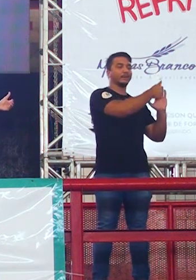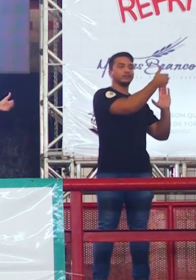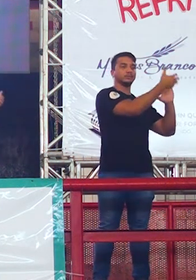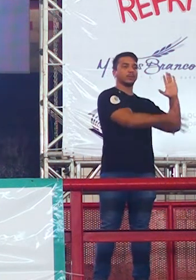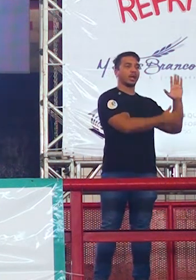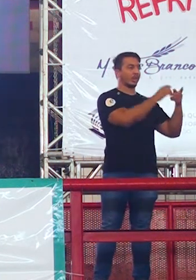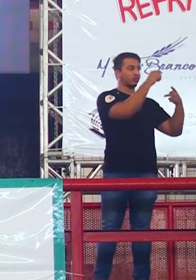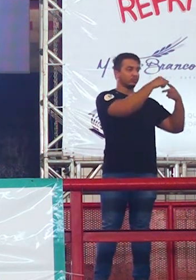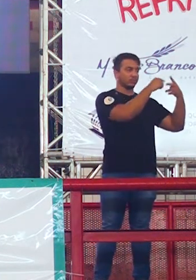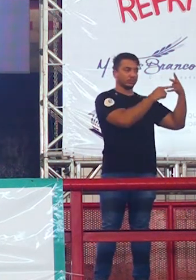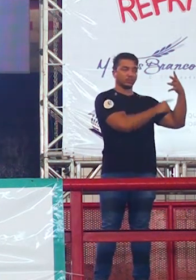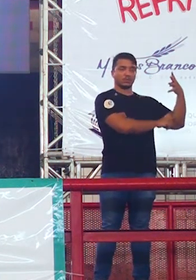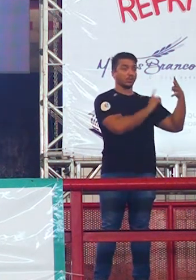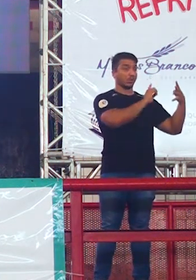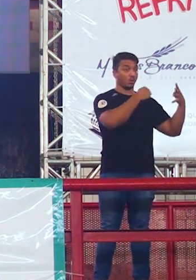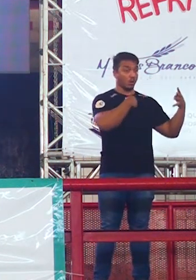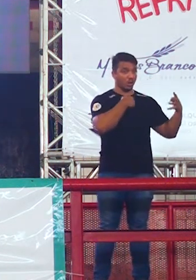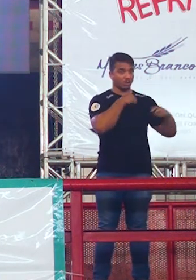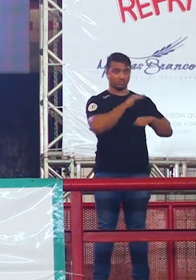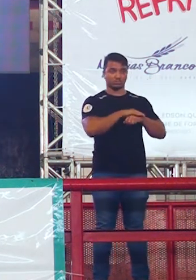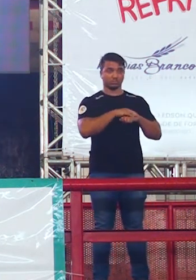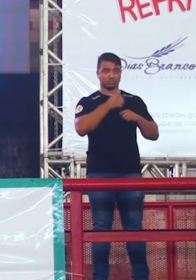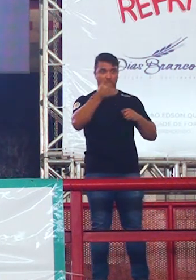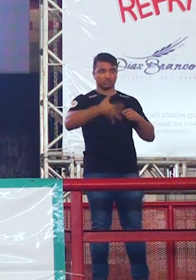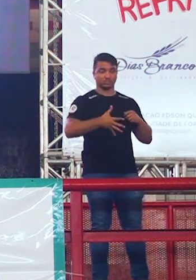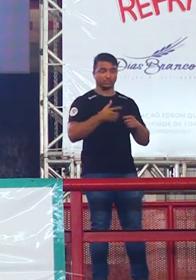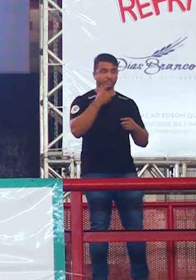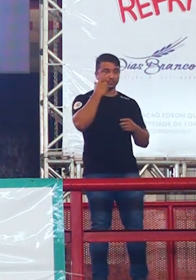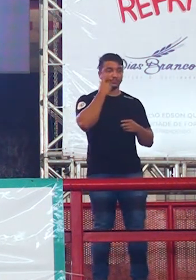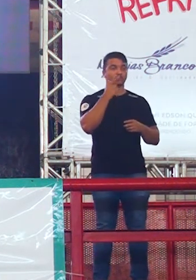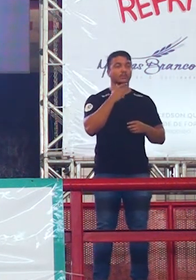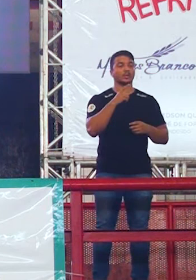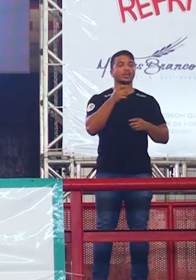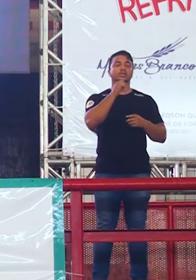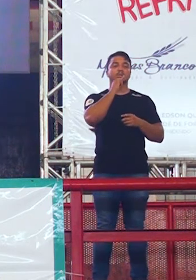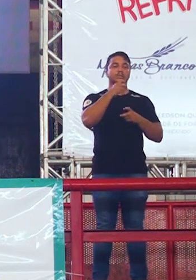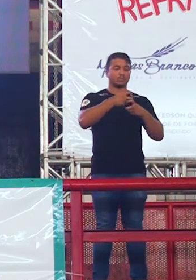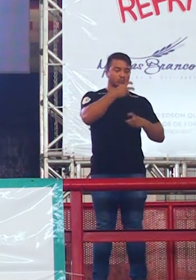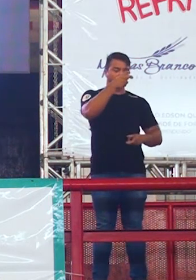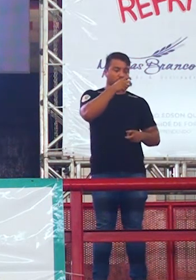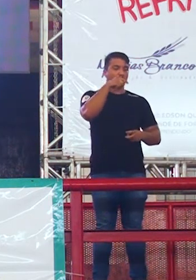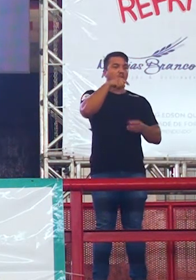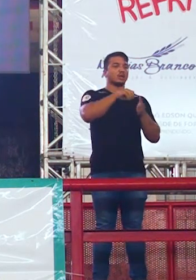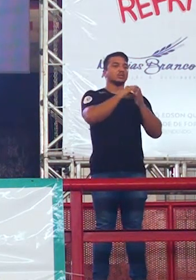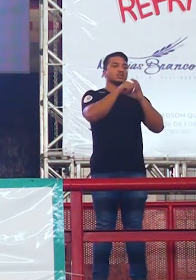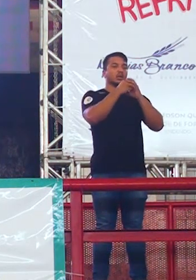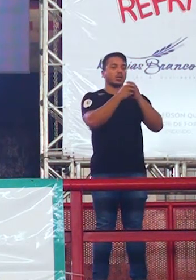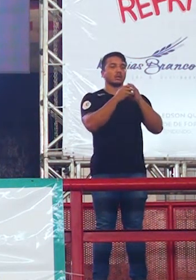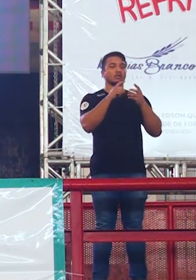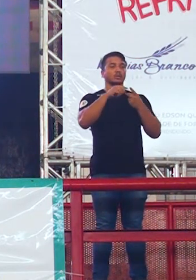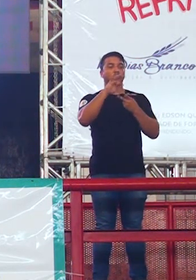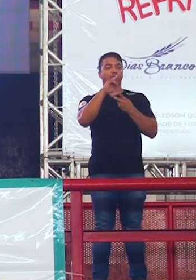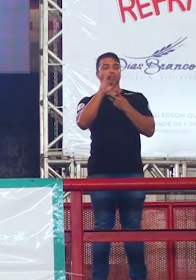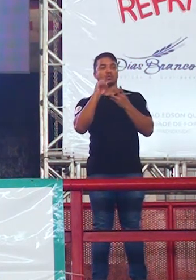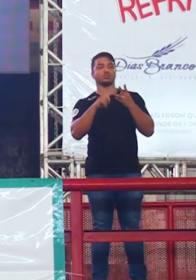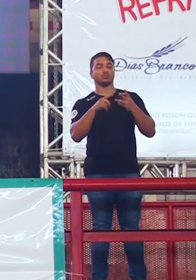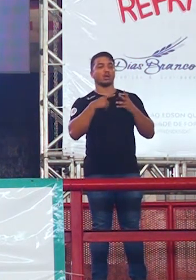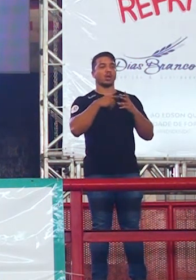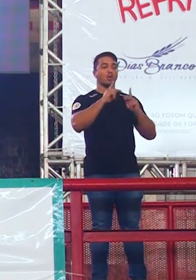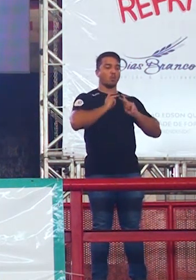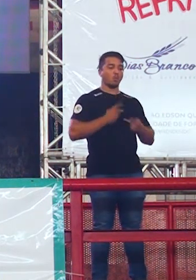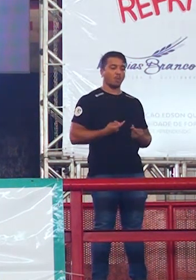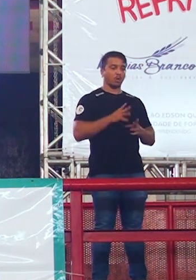tema. Eu estou explicando. pesquisas com células-tronco, transgênicos, a clonagem humana,